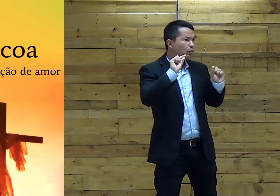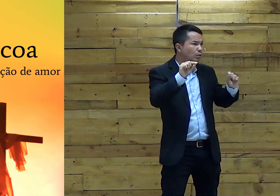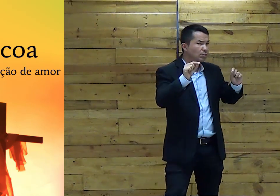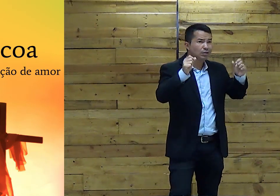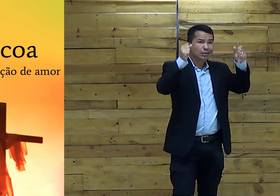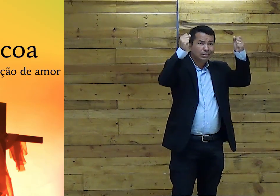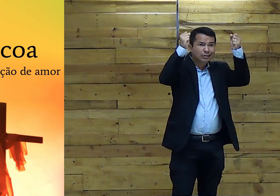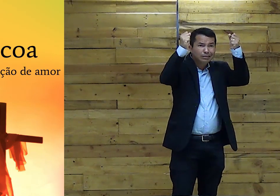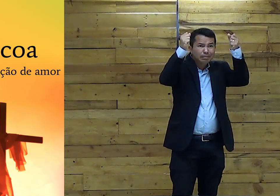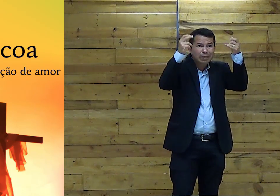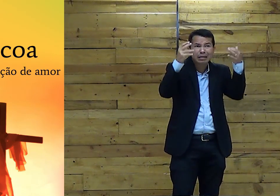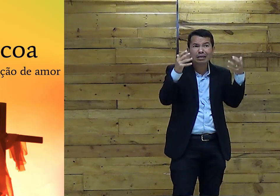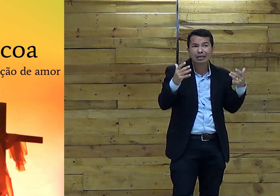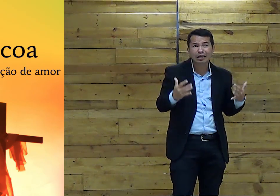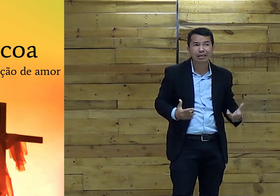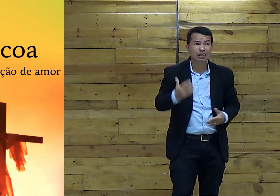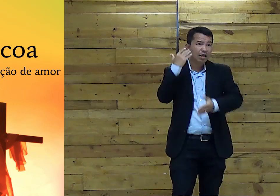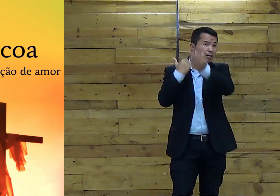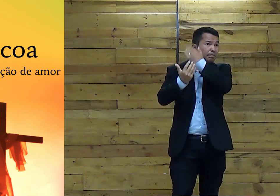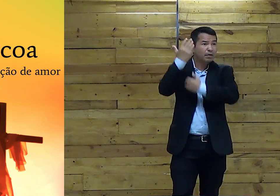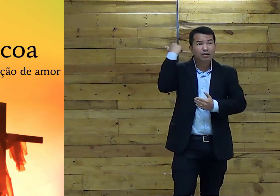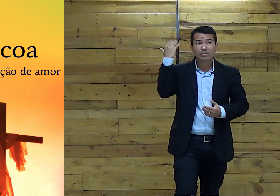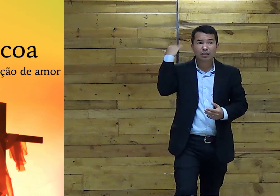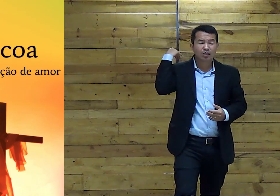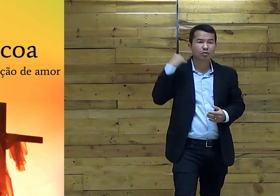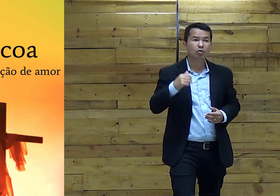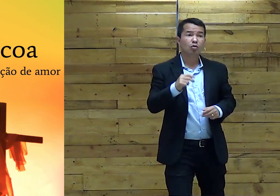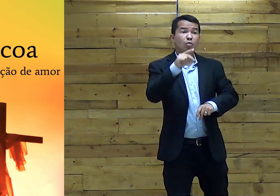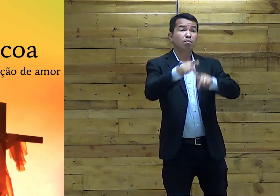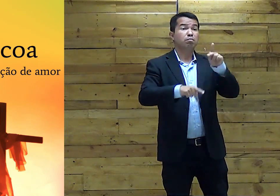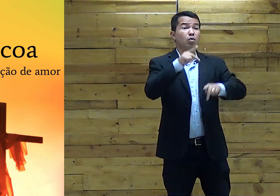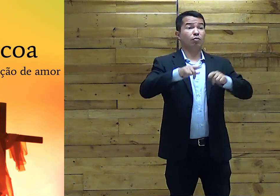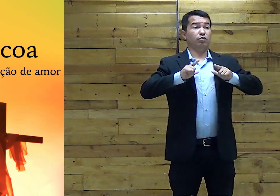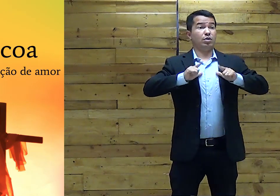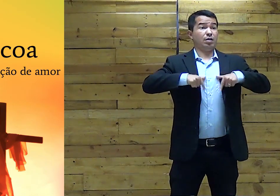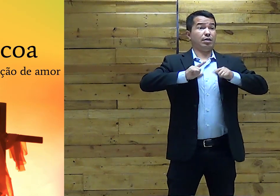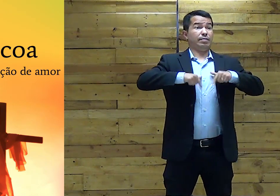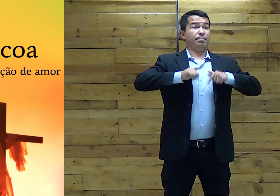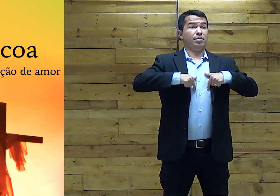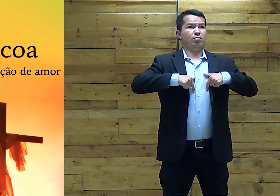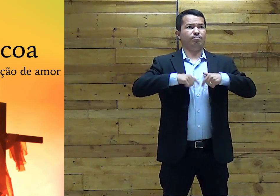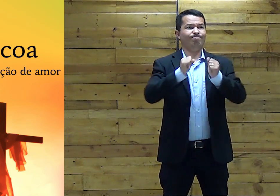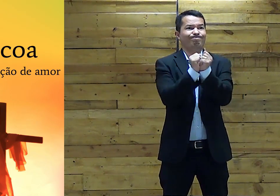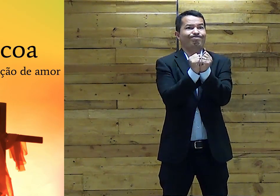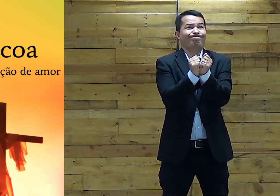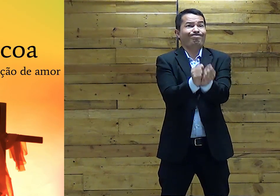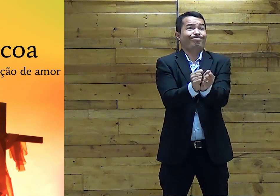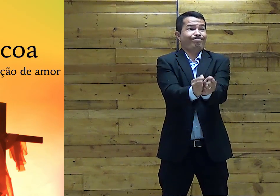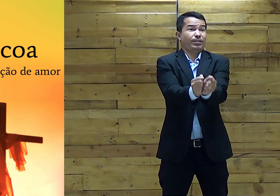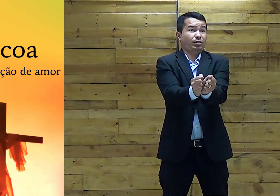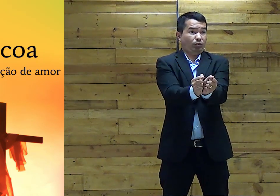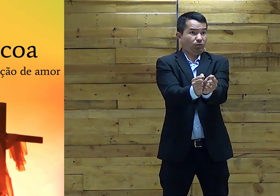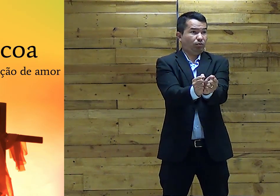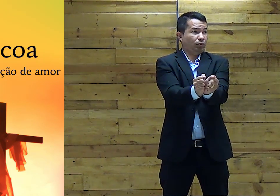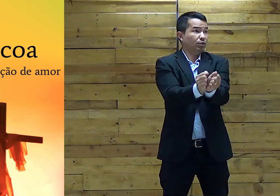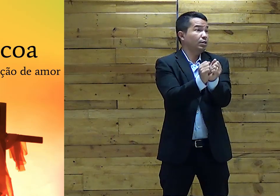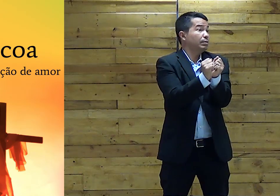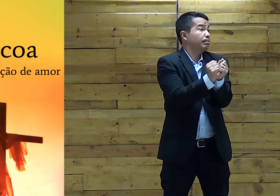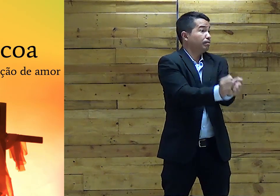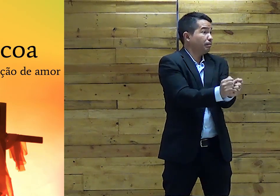Êvo, explica Ok, a Páscoa em Israel Havia pessoas